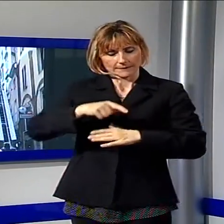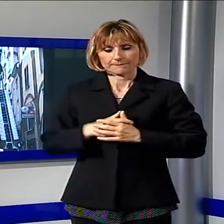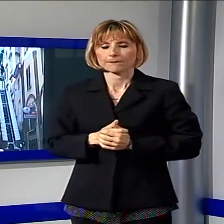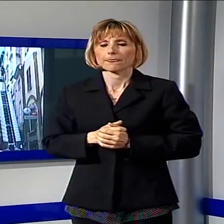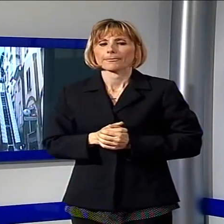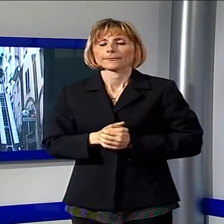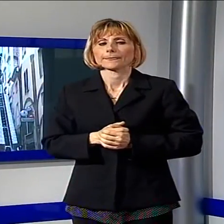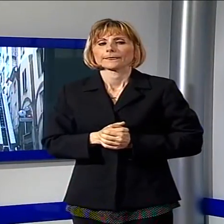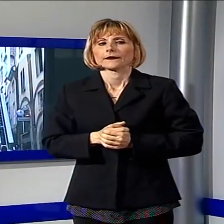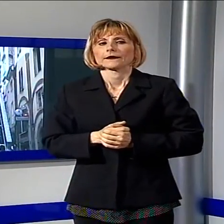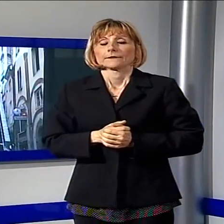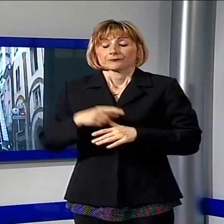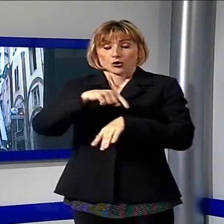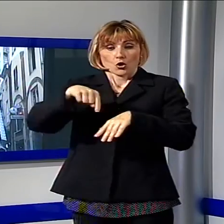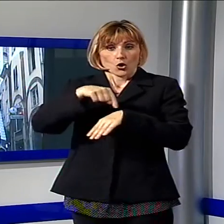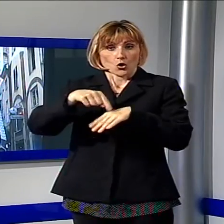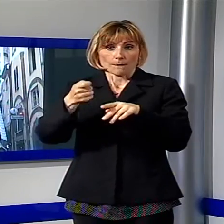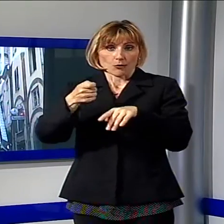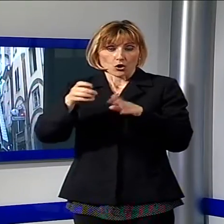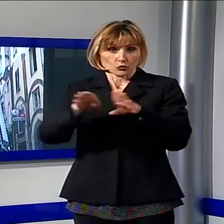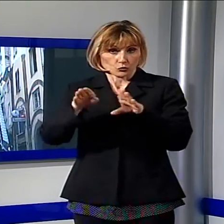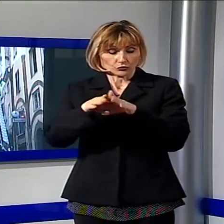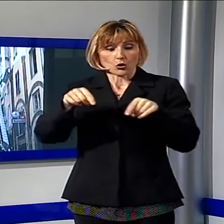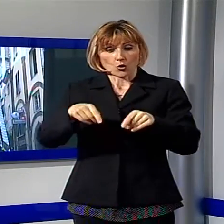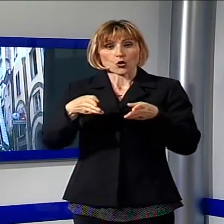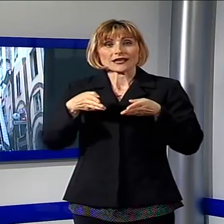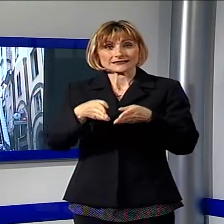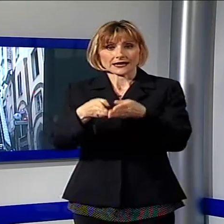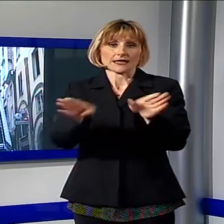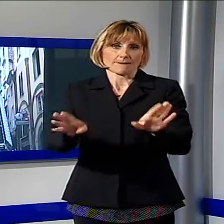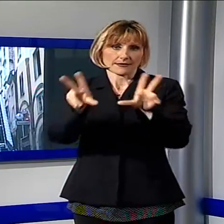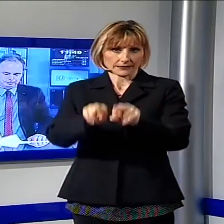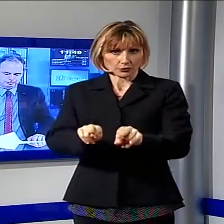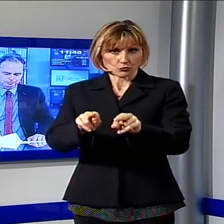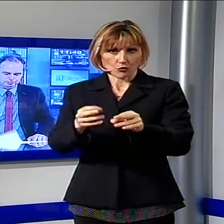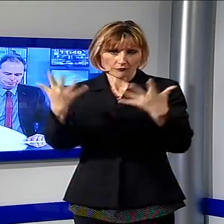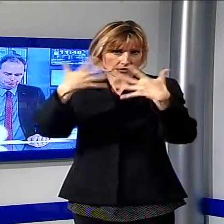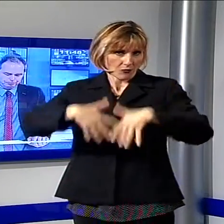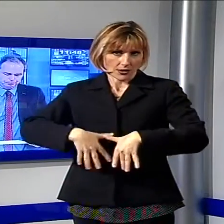di chiusura per consentire tutti i controlli, la strada è stata riaperta.